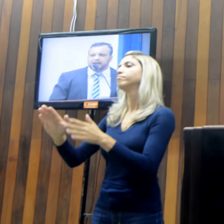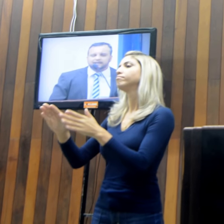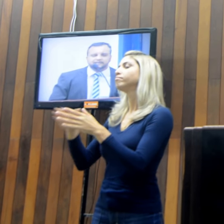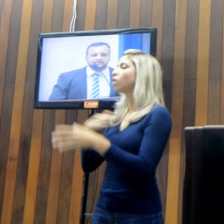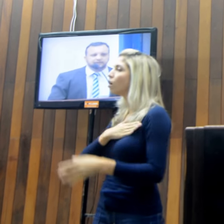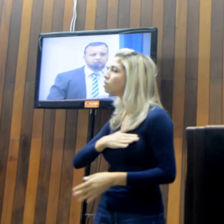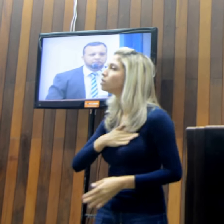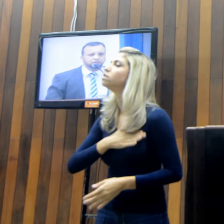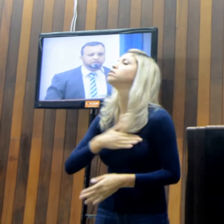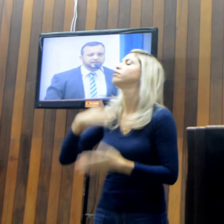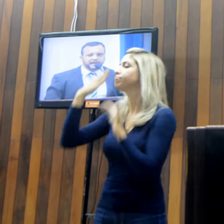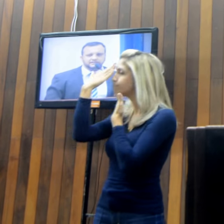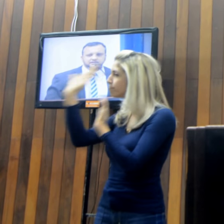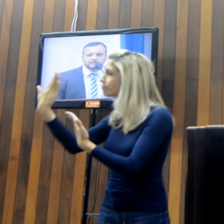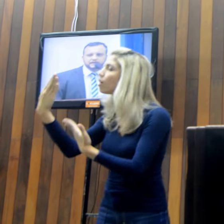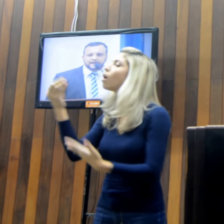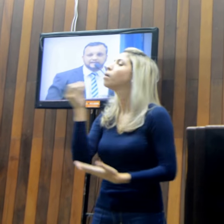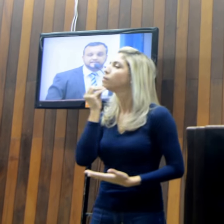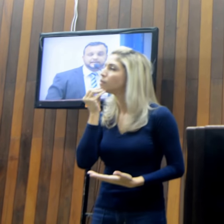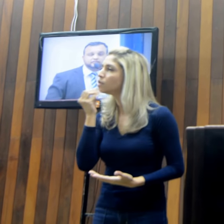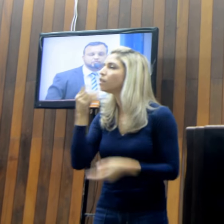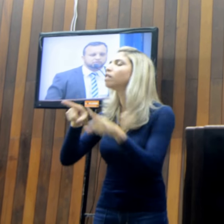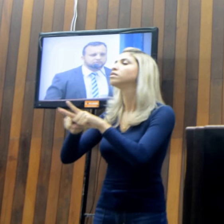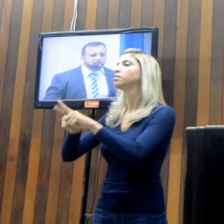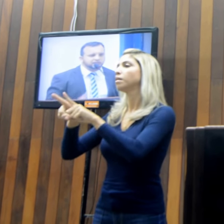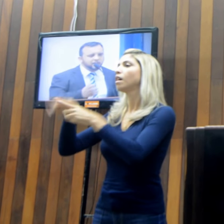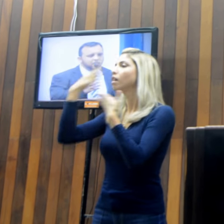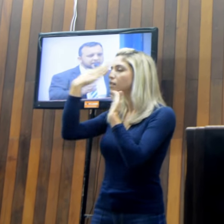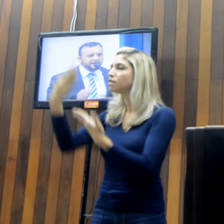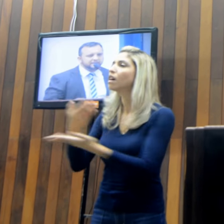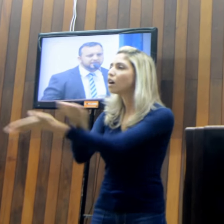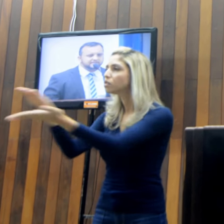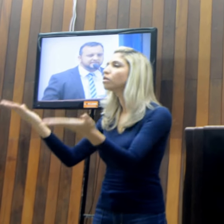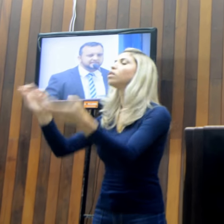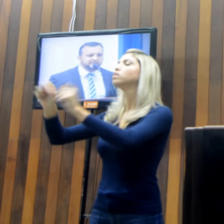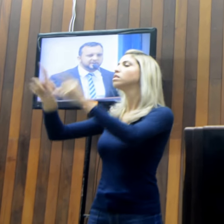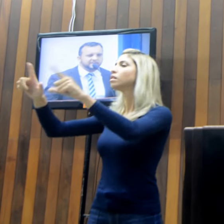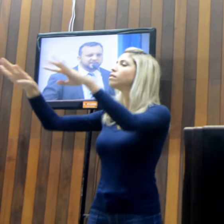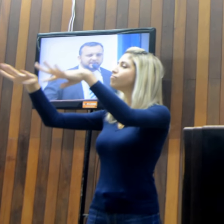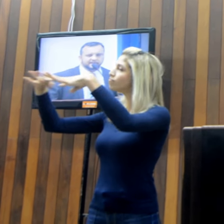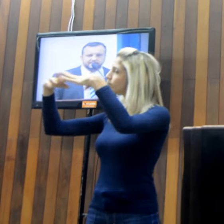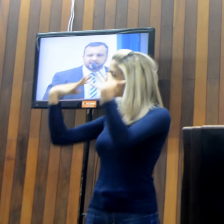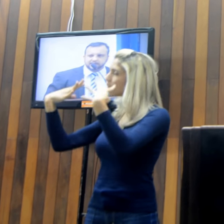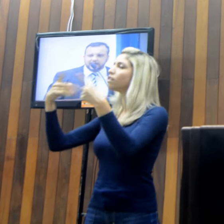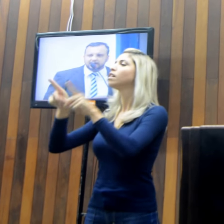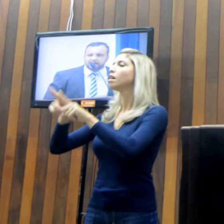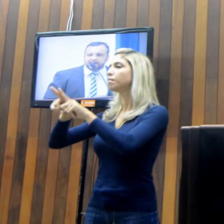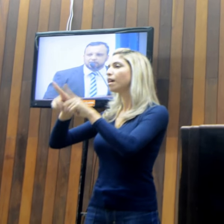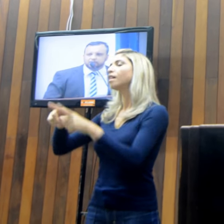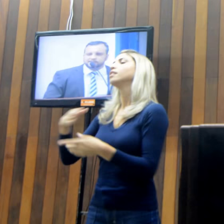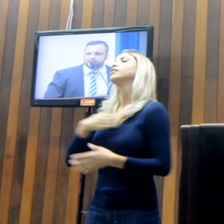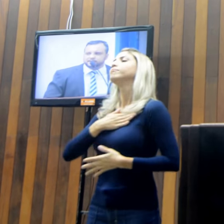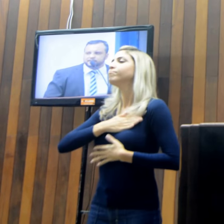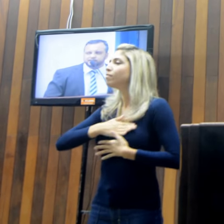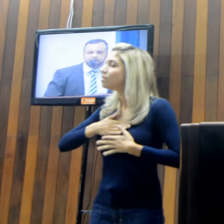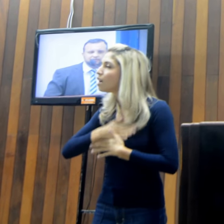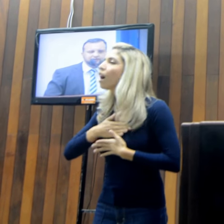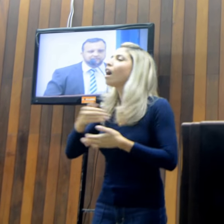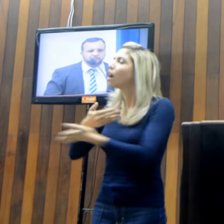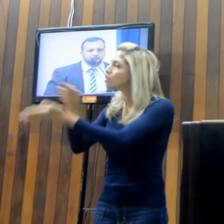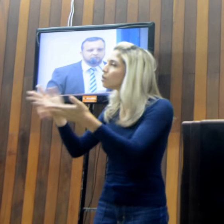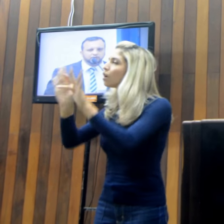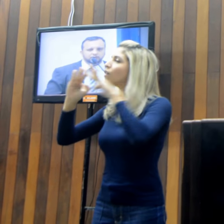agradecer a oportunidade, agradecer a todos que estão acompanhando esta sessão e desejar a todas as famílias